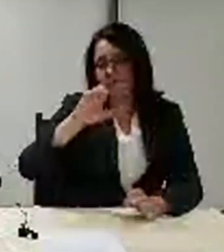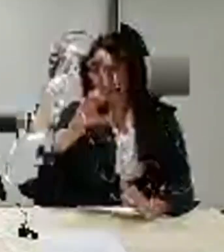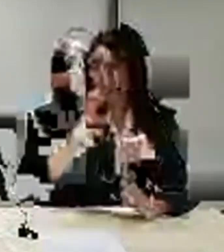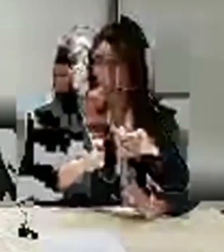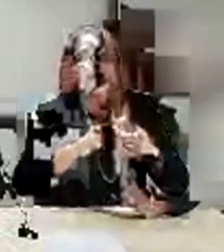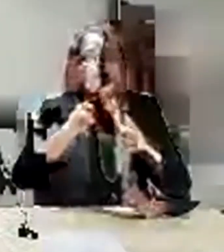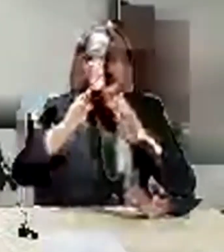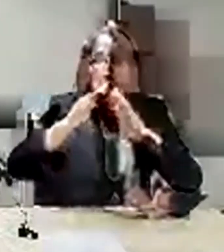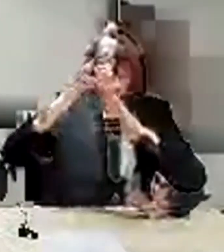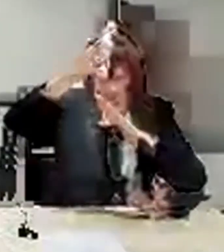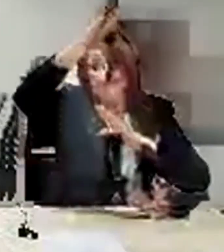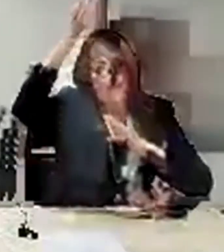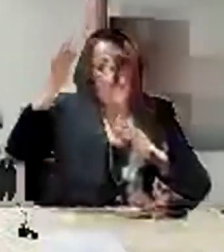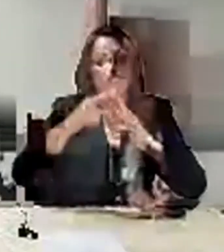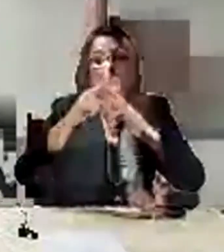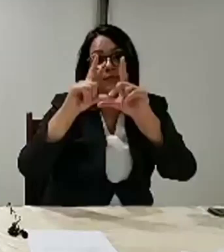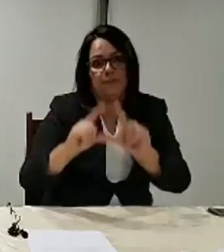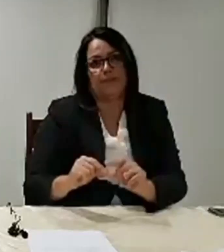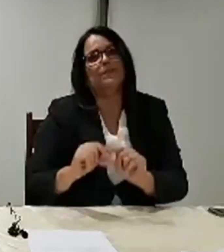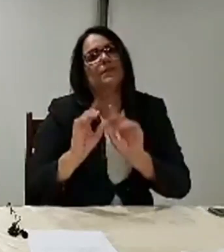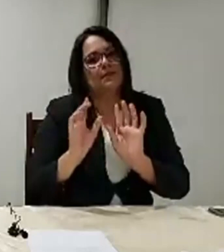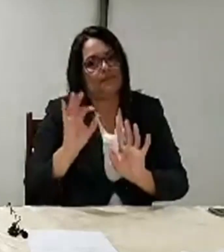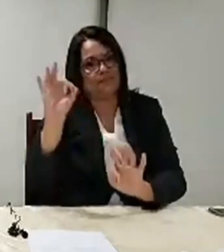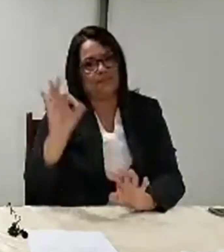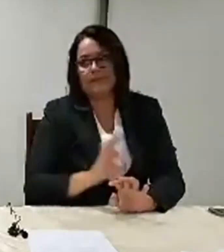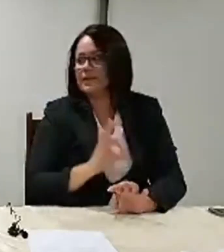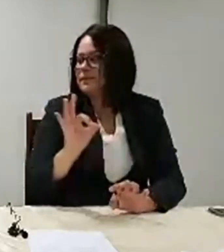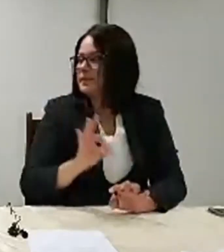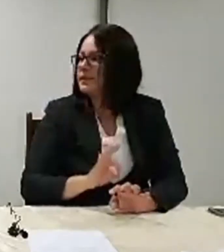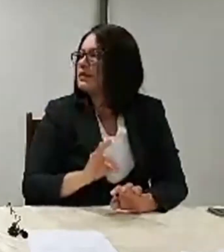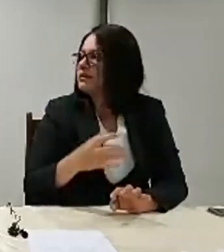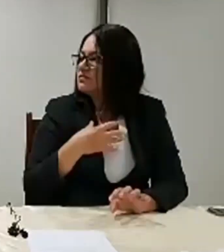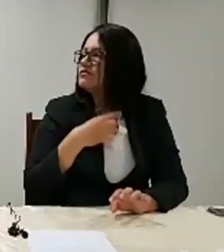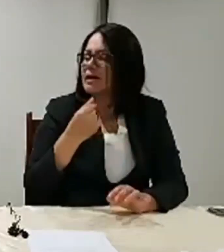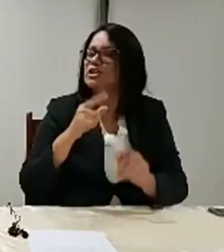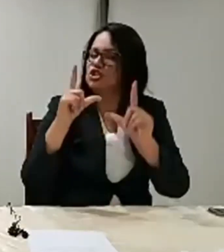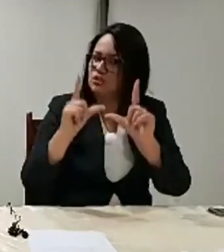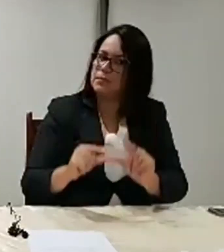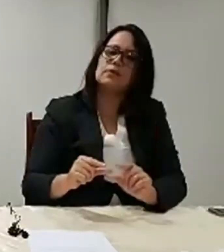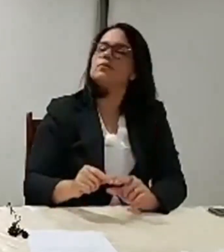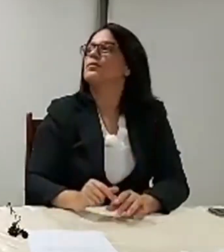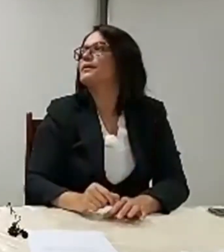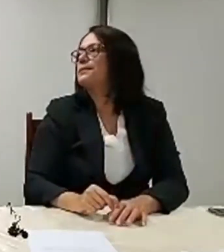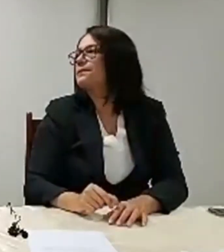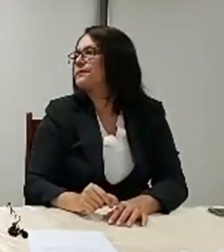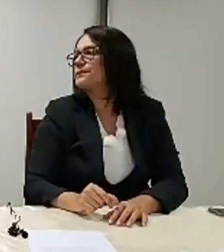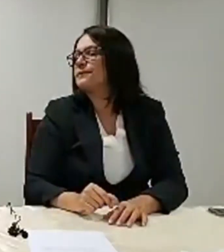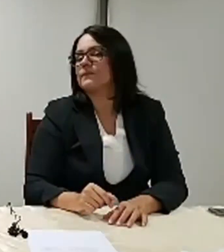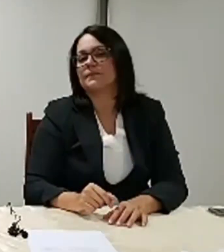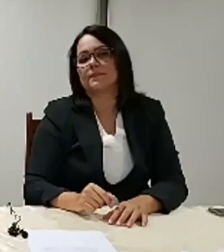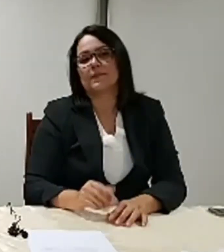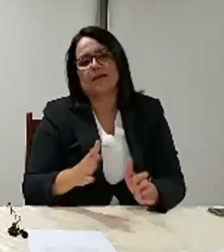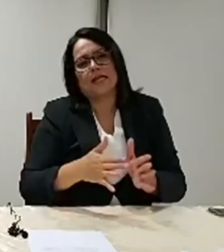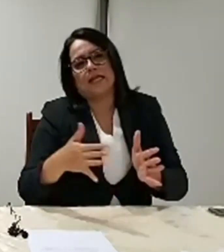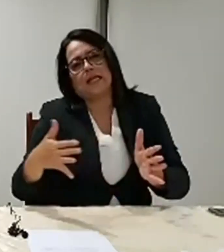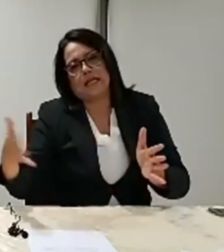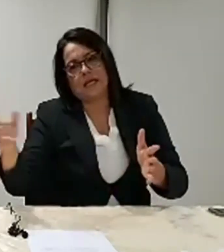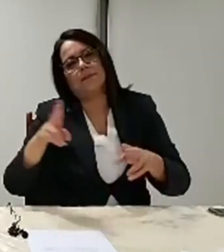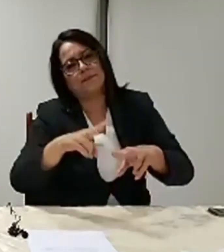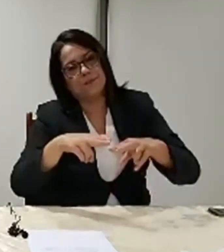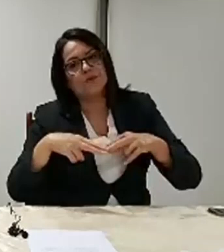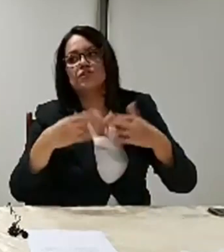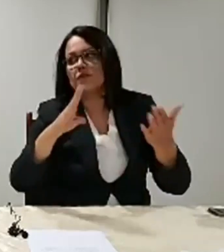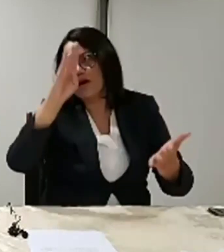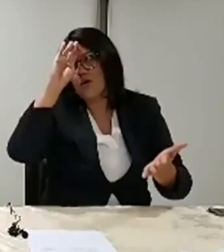Caixa... Pelo contrário. Achamos que vai reduzir a taxa de longo prazo. Exatamente por essa